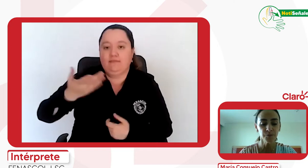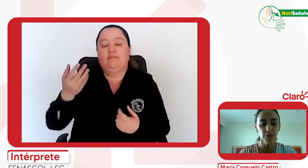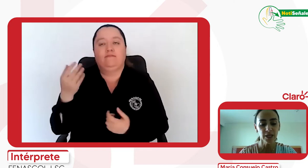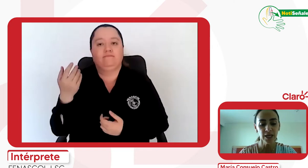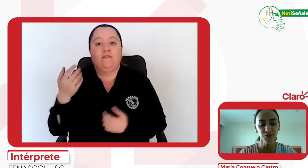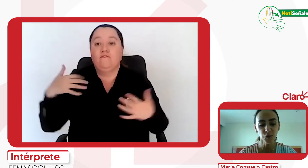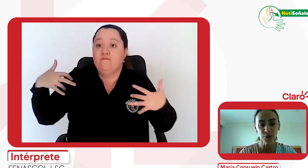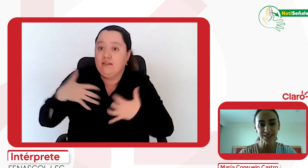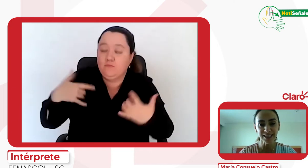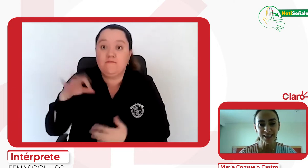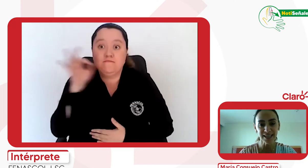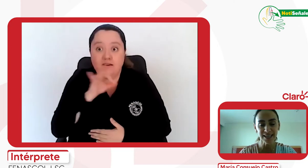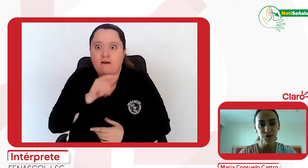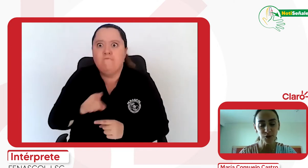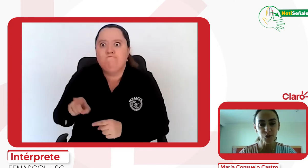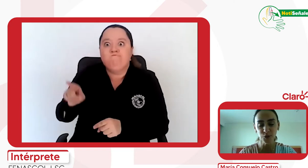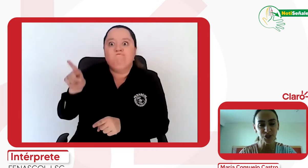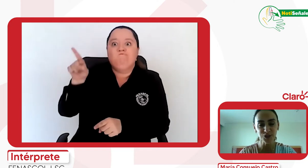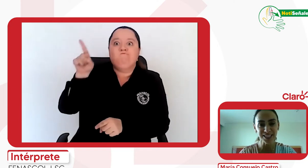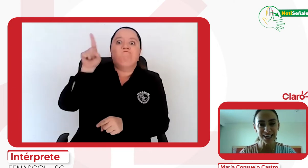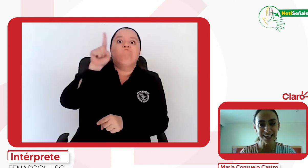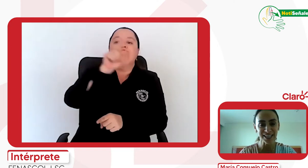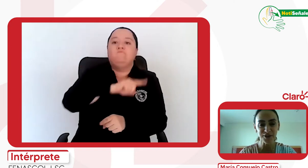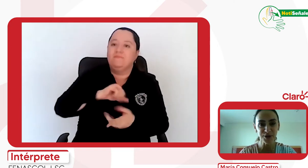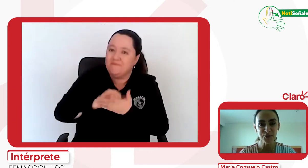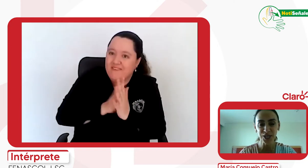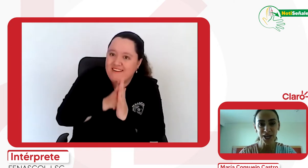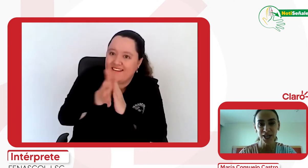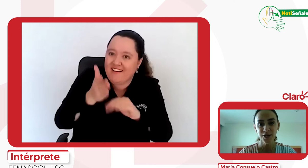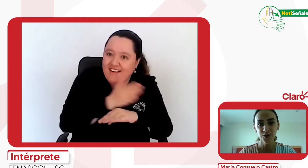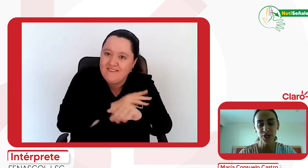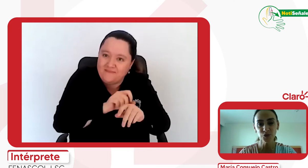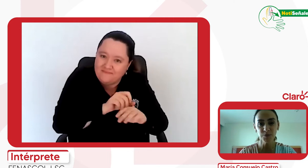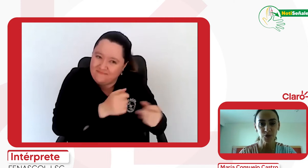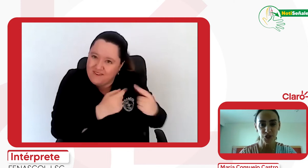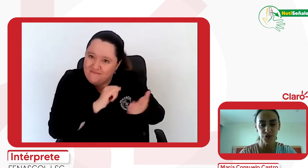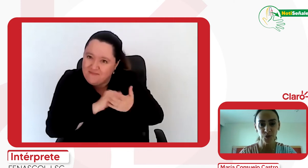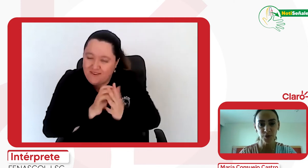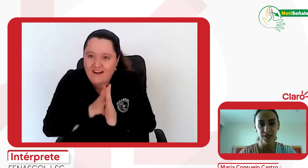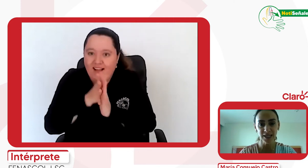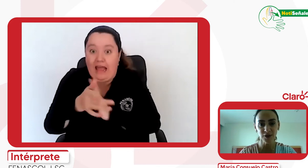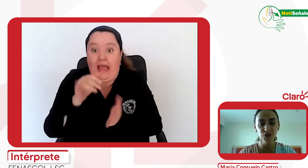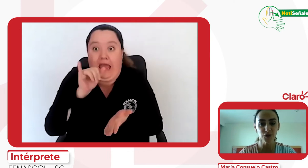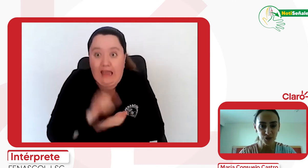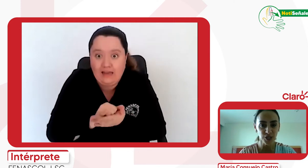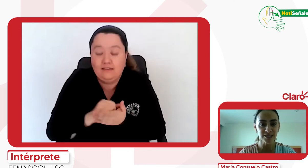Y eso, pues, como se los decía en la anterior pregunta, no es una imposición por parte de Claro, sino esto es